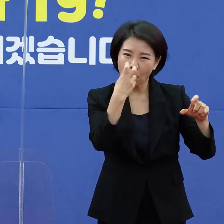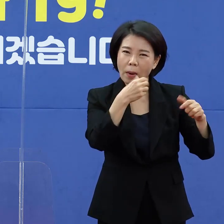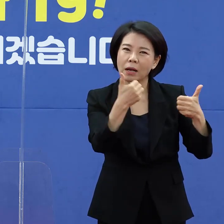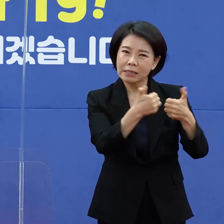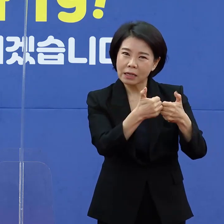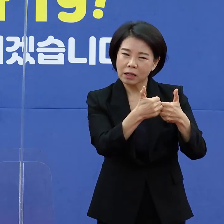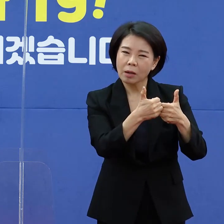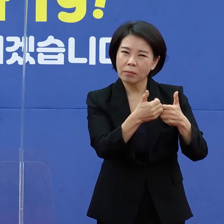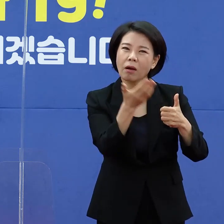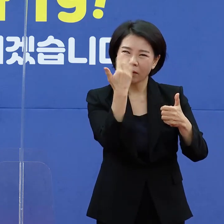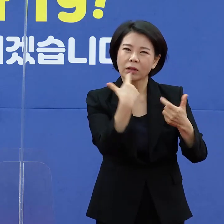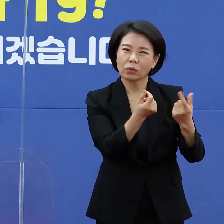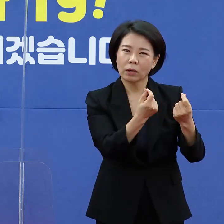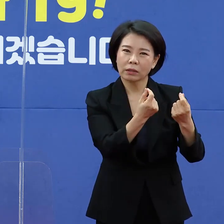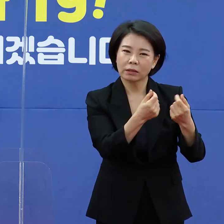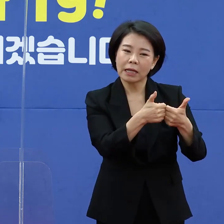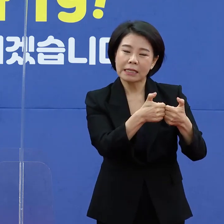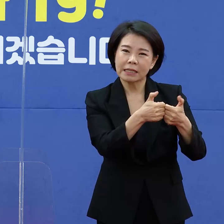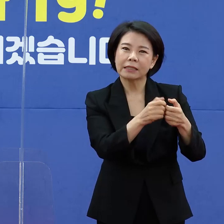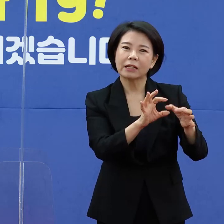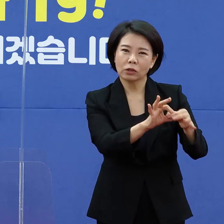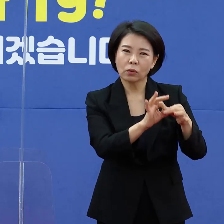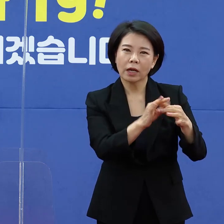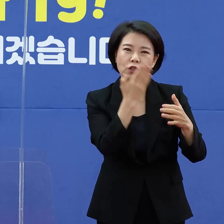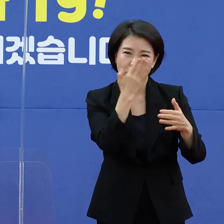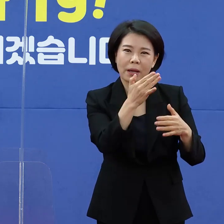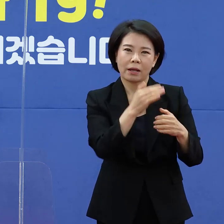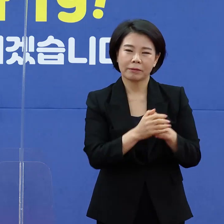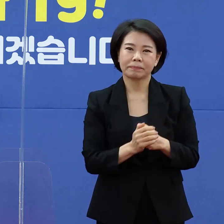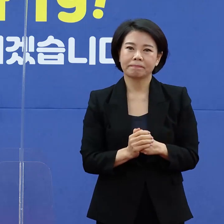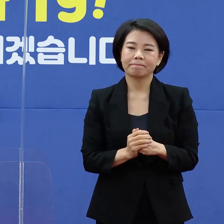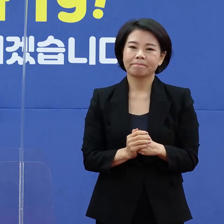그래서 상담센터를 통해서 의료 상담도 하게 됩니다.